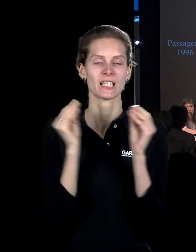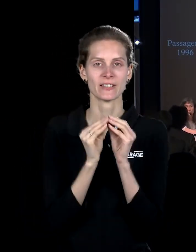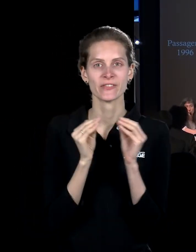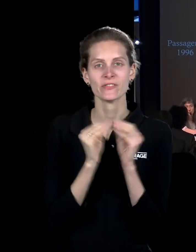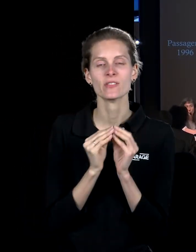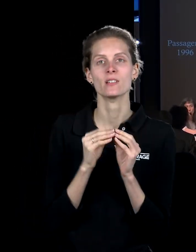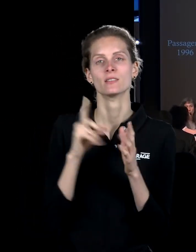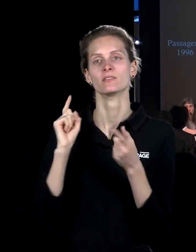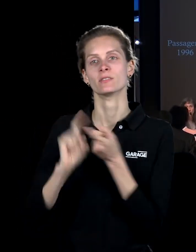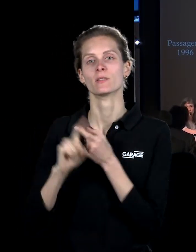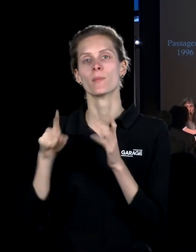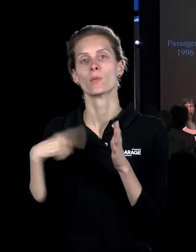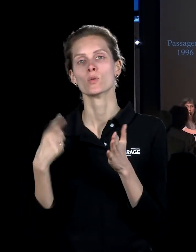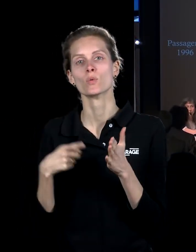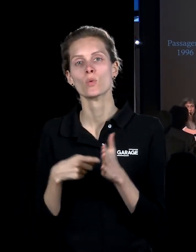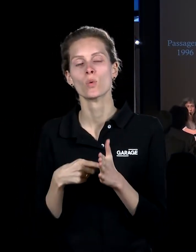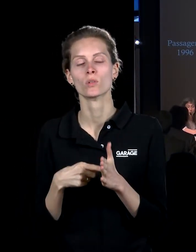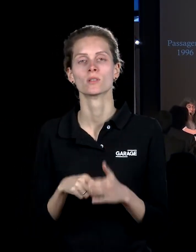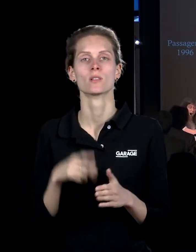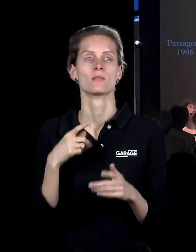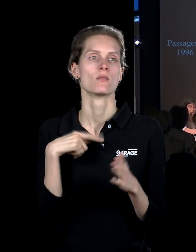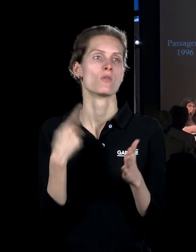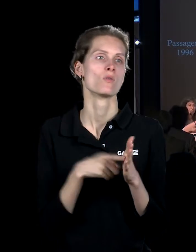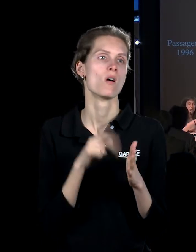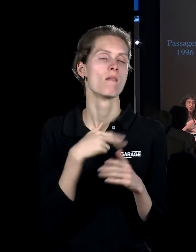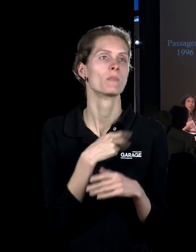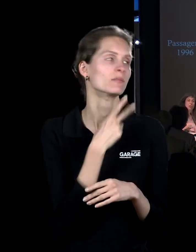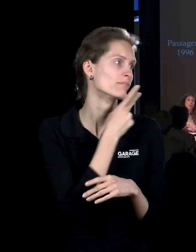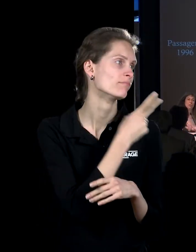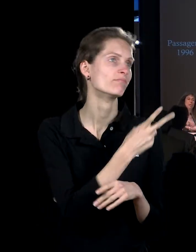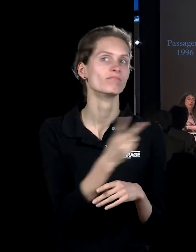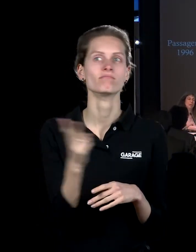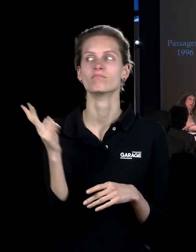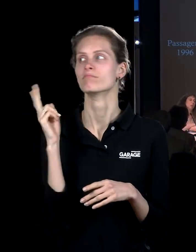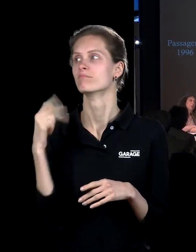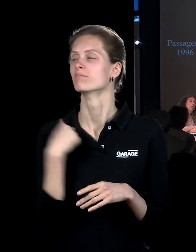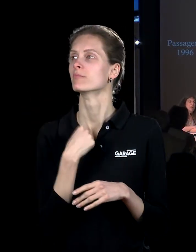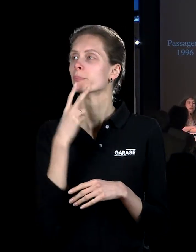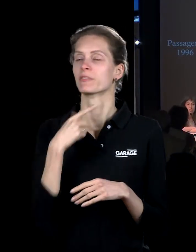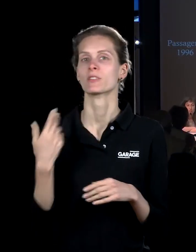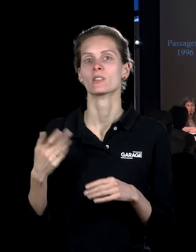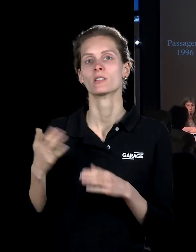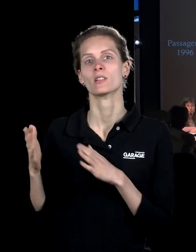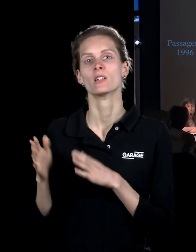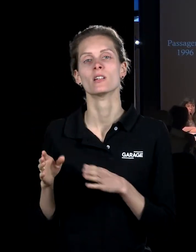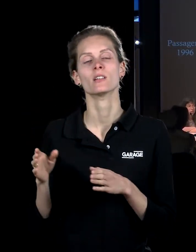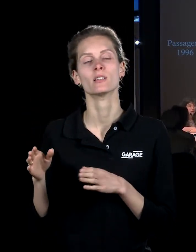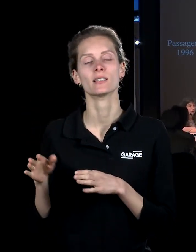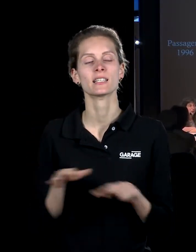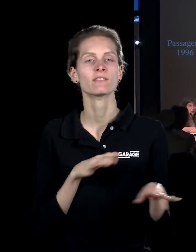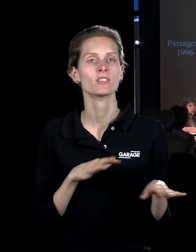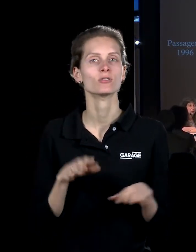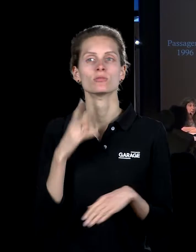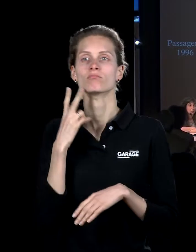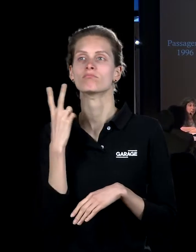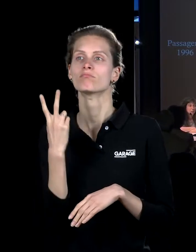-таки, связанную с городом, с городом, как мы его видим, путешествуя по привычным маршрутам, общественным транспортом. Гораздо позже